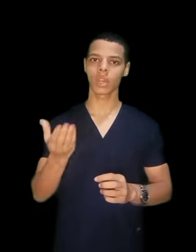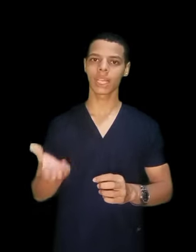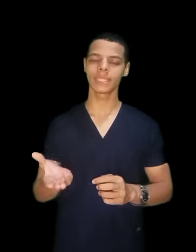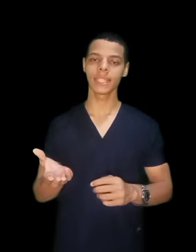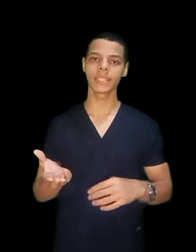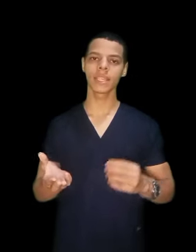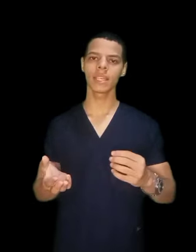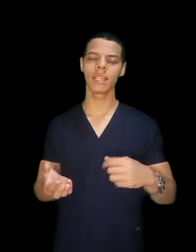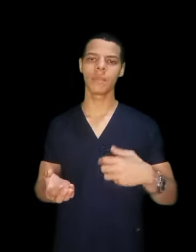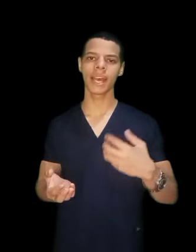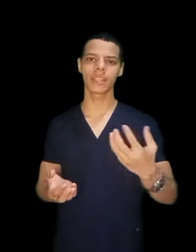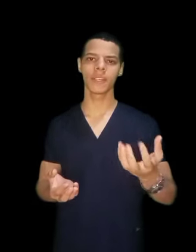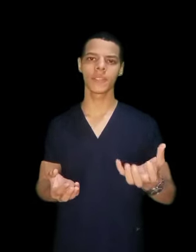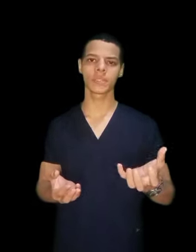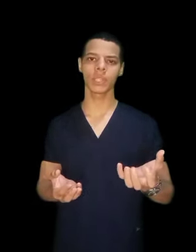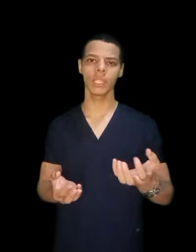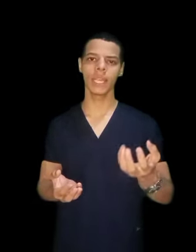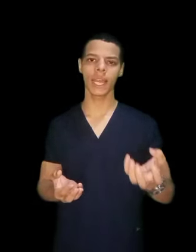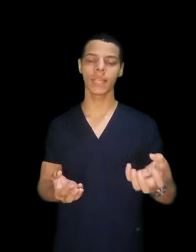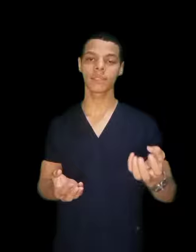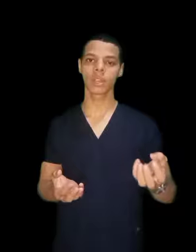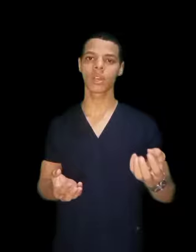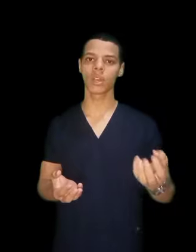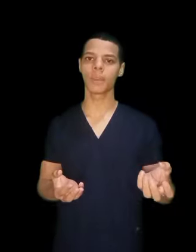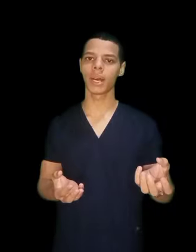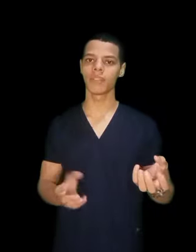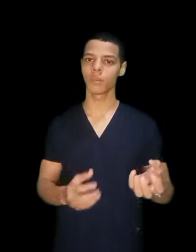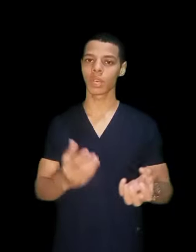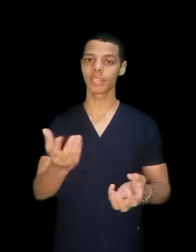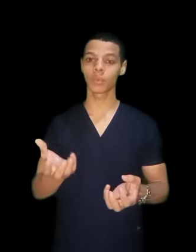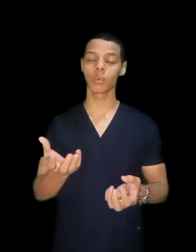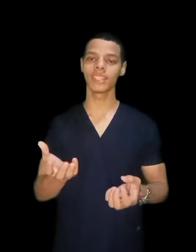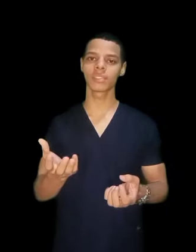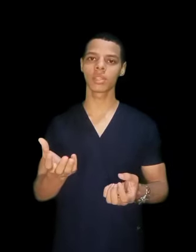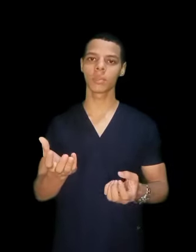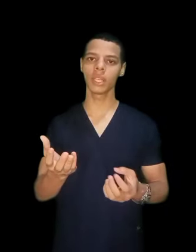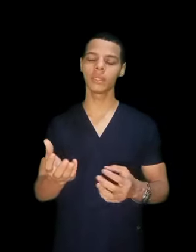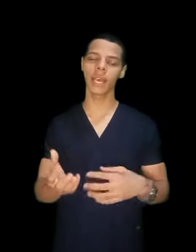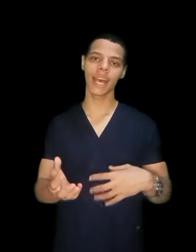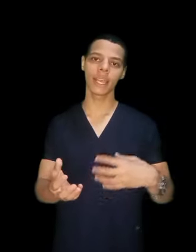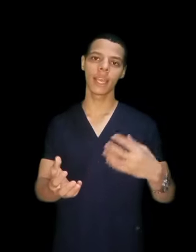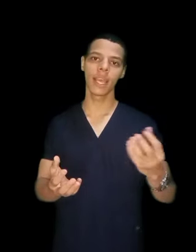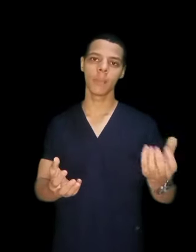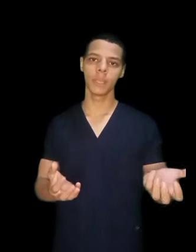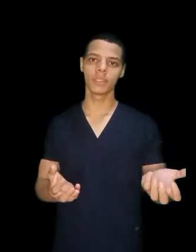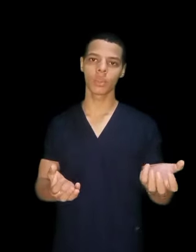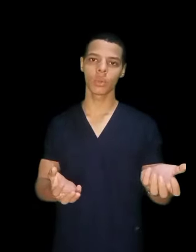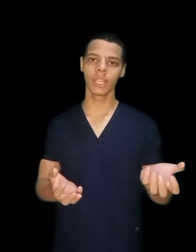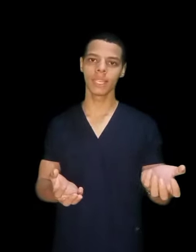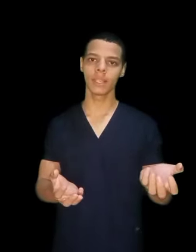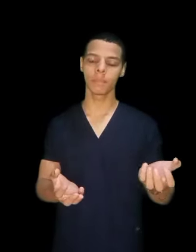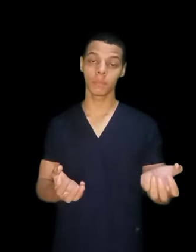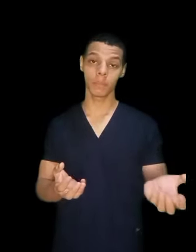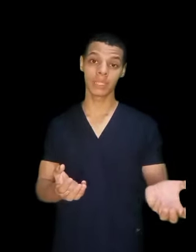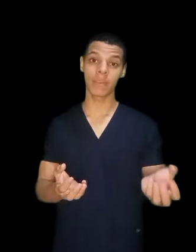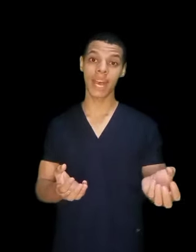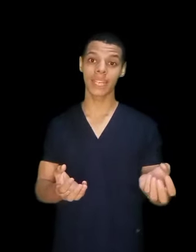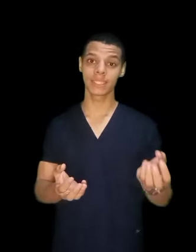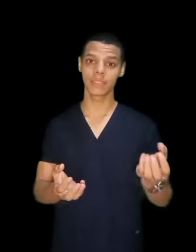الدرجة التالتة المعهد الفني الصحي على الدرجة الرابعة فمرتب كلية التمريد اعلى من كلية من معهد